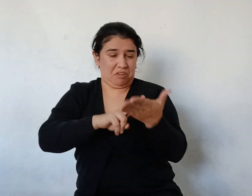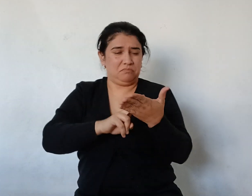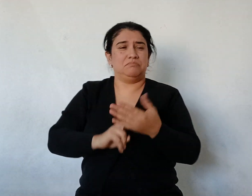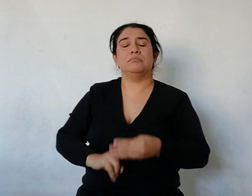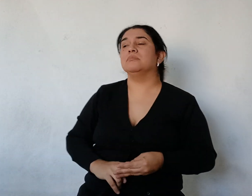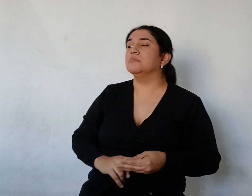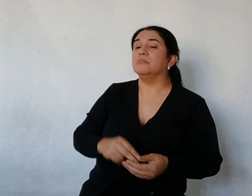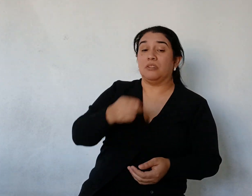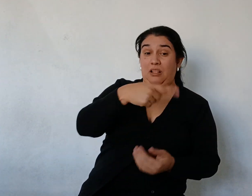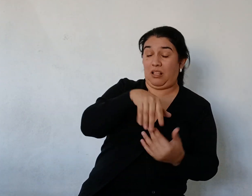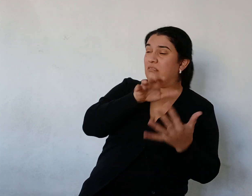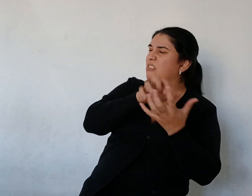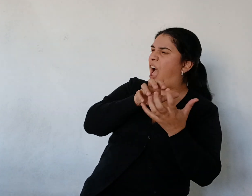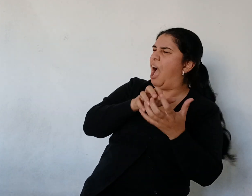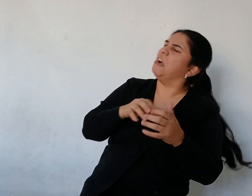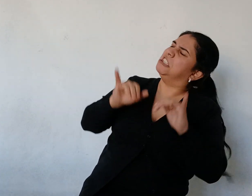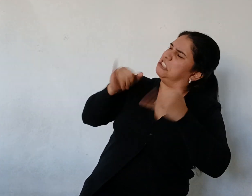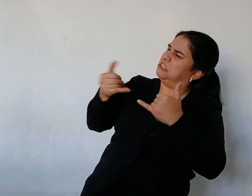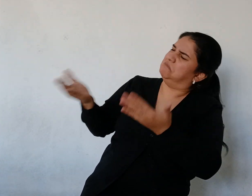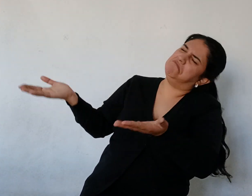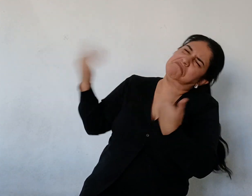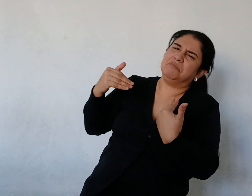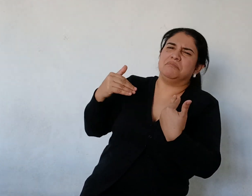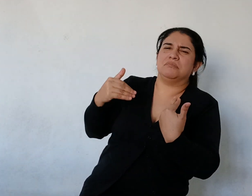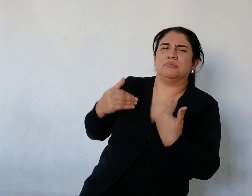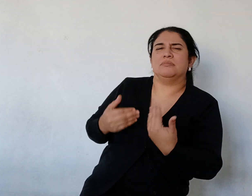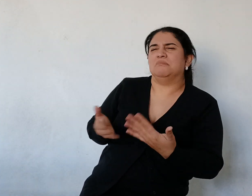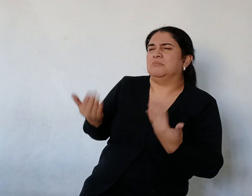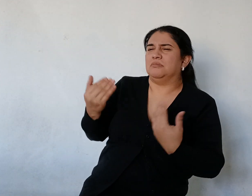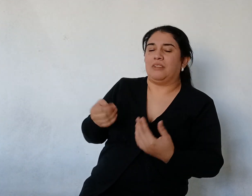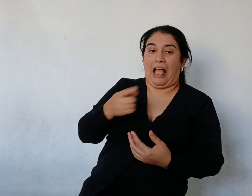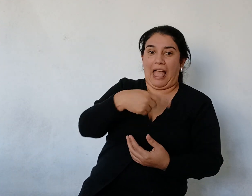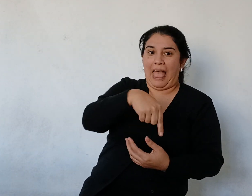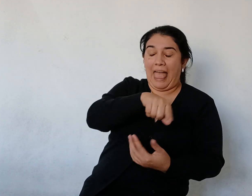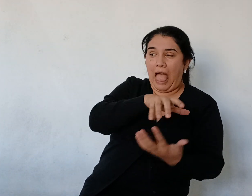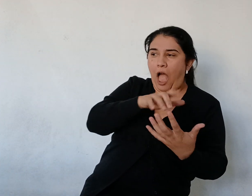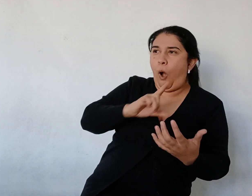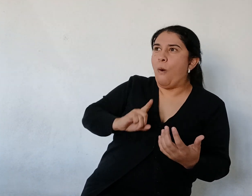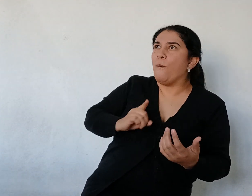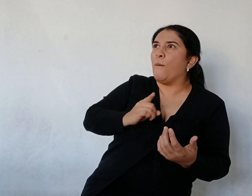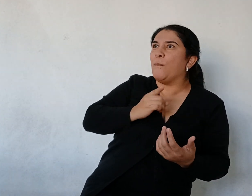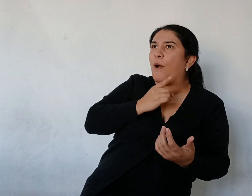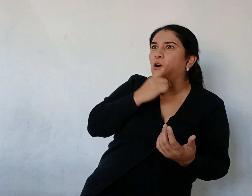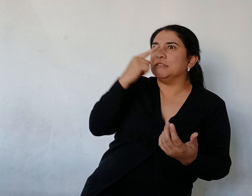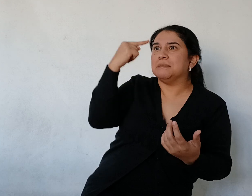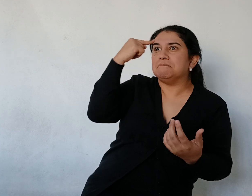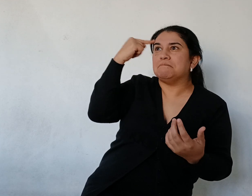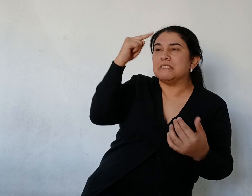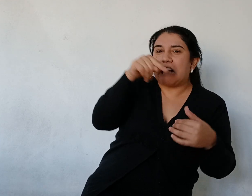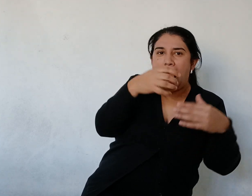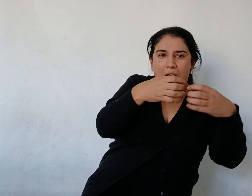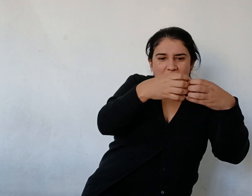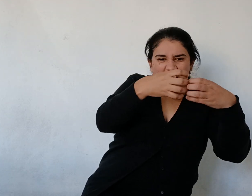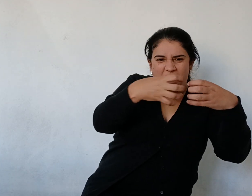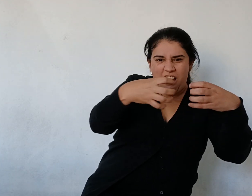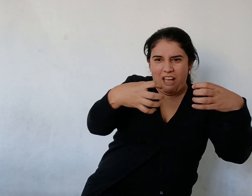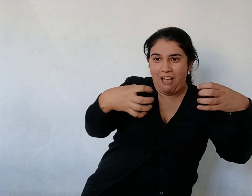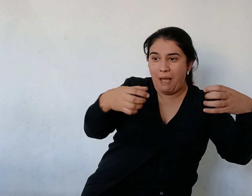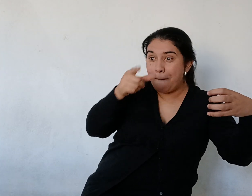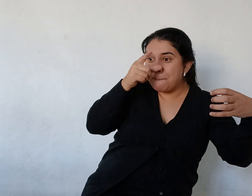Y hablaban así Con orgullo Porque estaban seguros De que su nuevo dique No podría ser deshecho Ni por todos los cañones